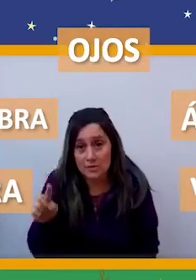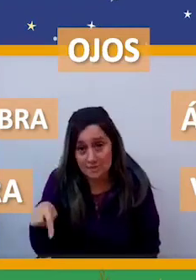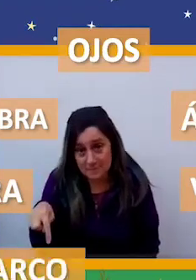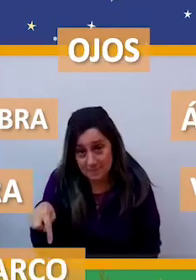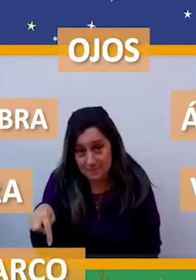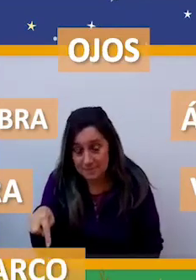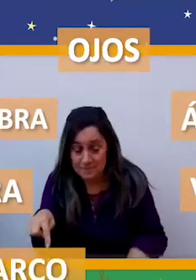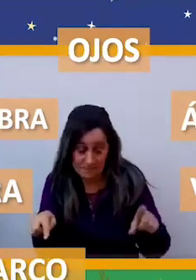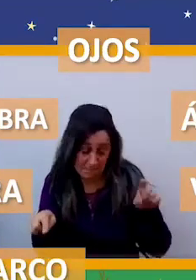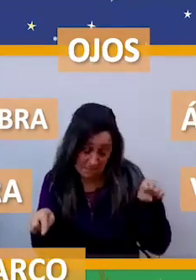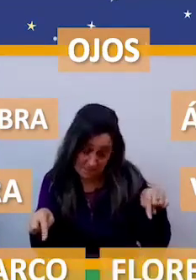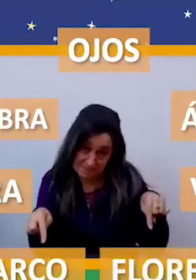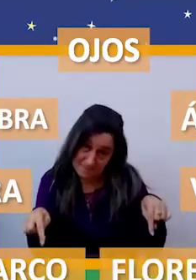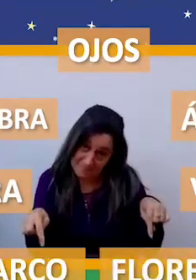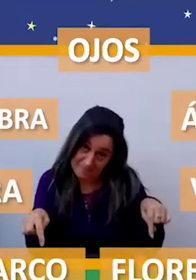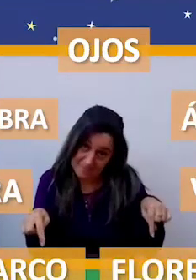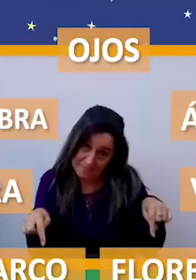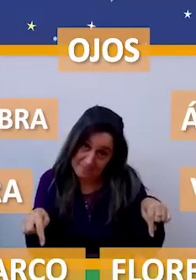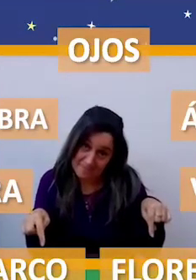un...